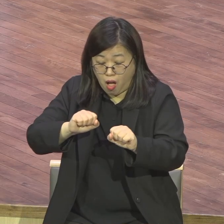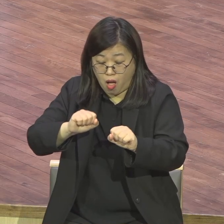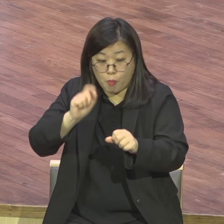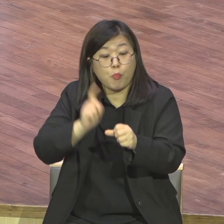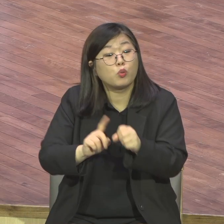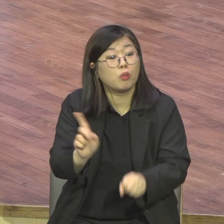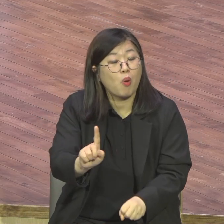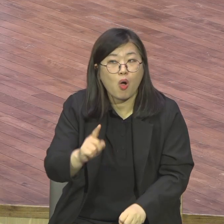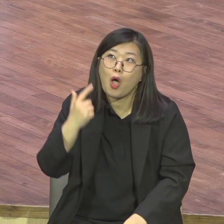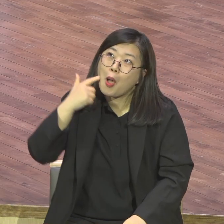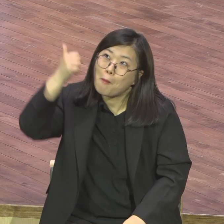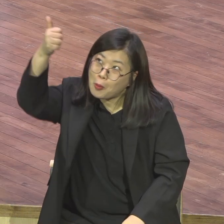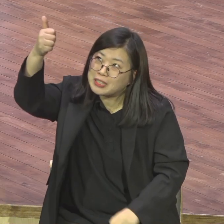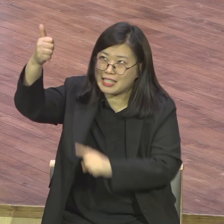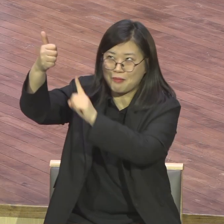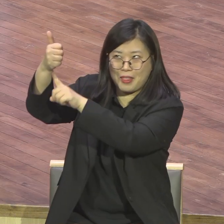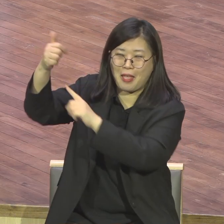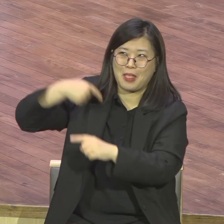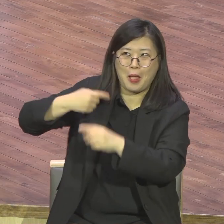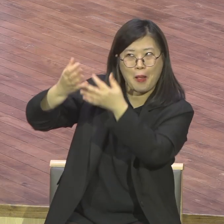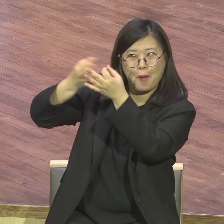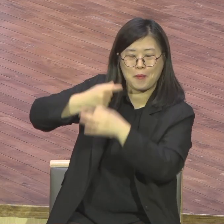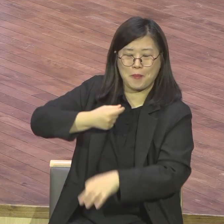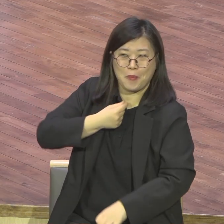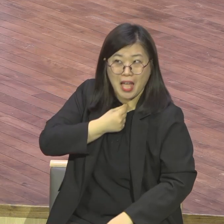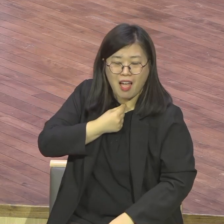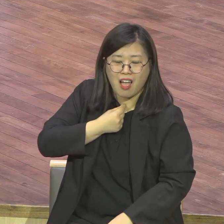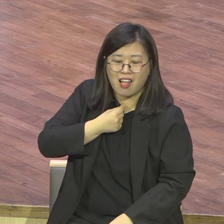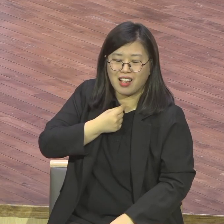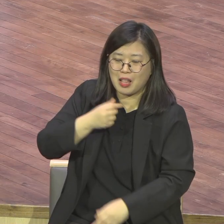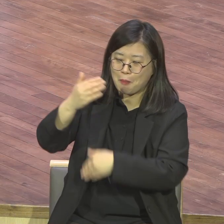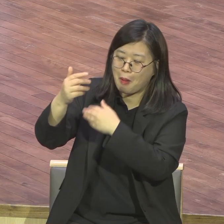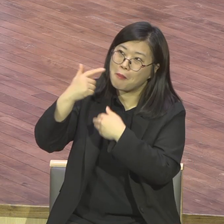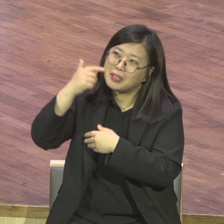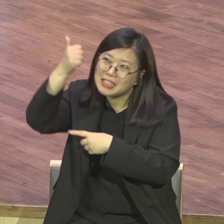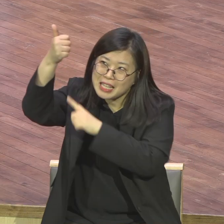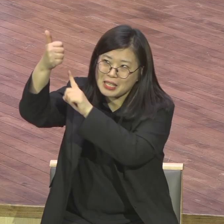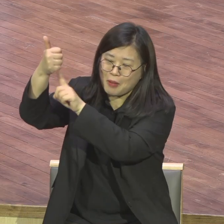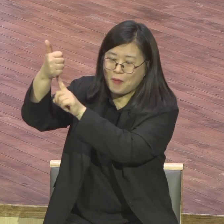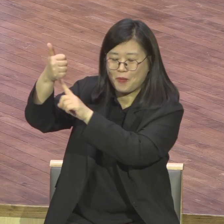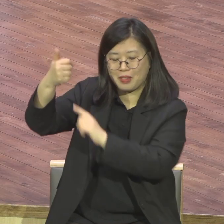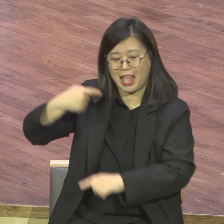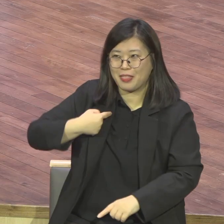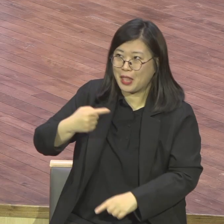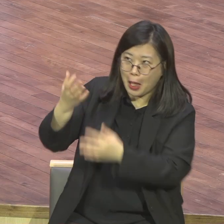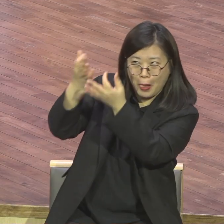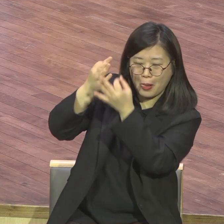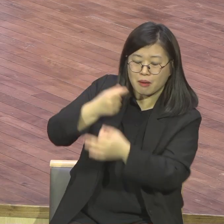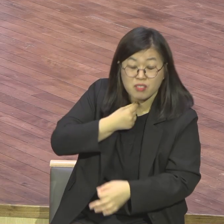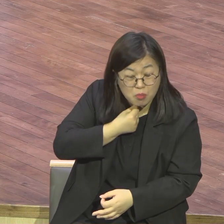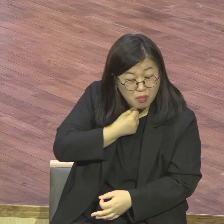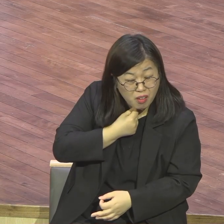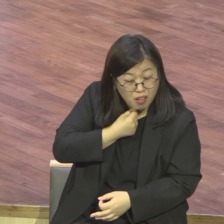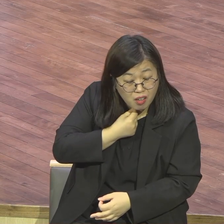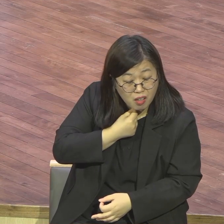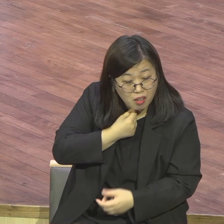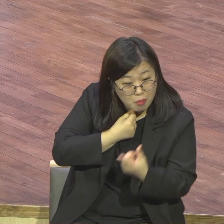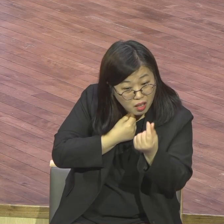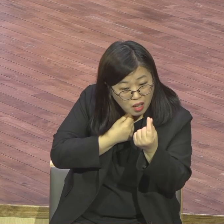여운교회 오직 부흥만을 위해서 그런 겁니까? 아니에요 교회를 통해서 정무사를 통해서 여러분에게